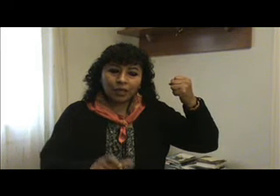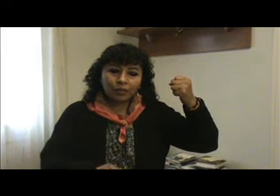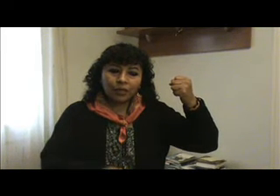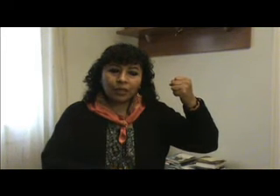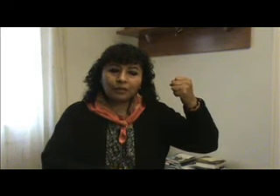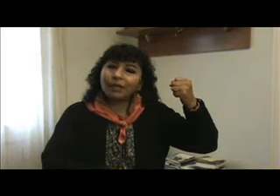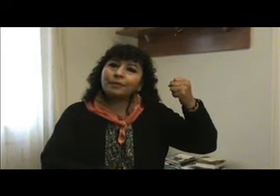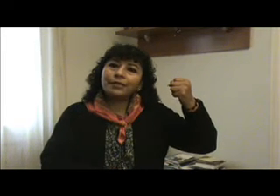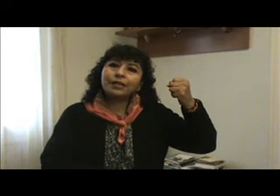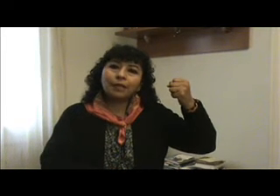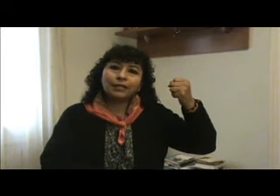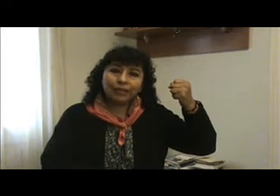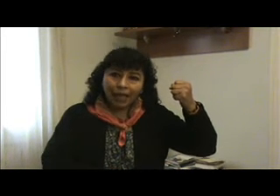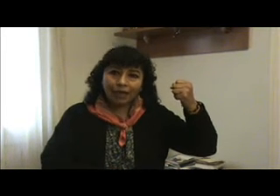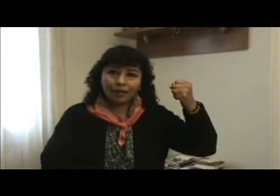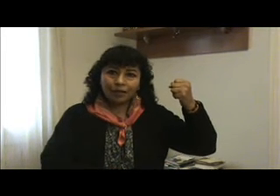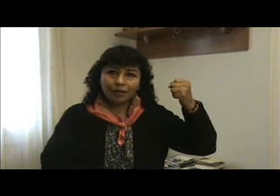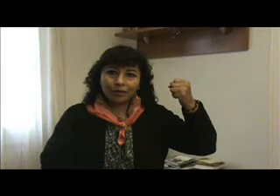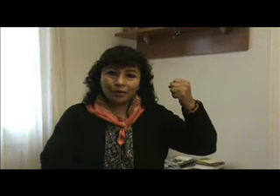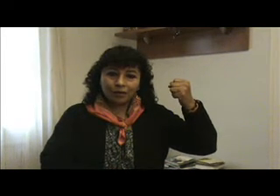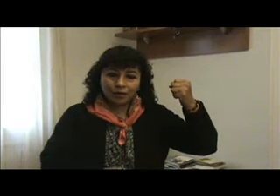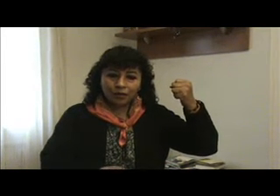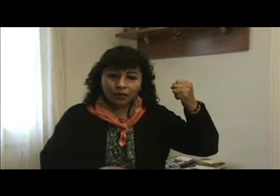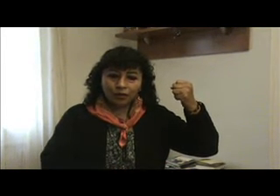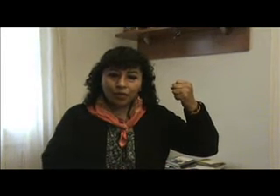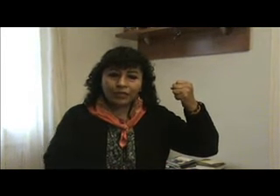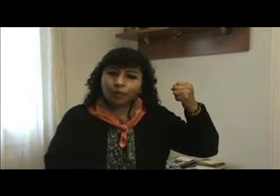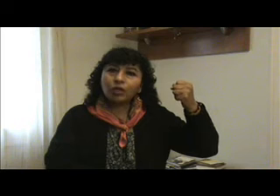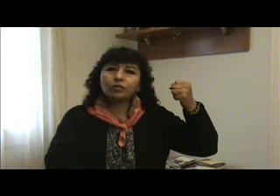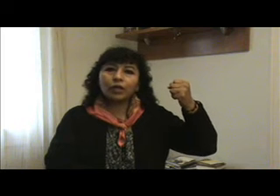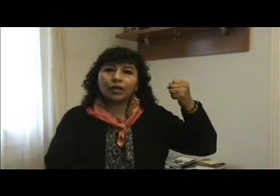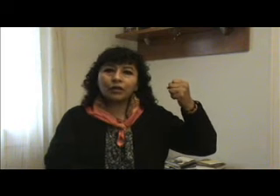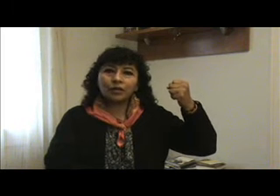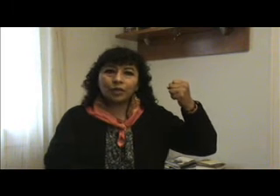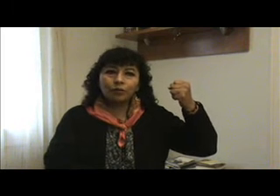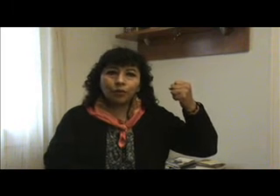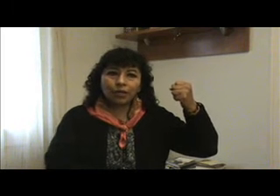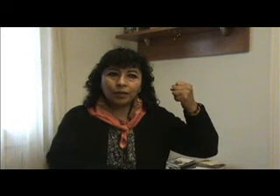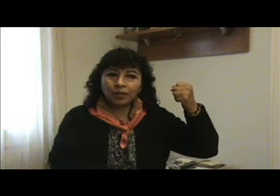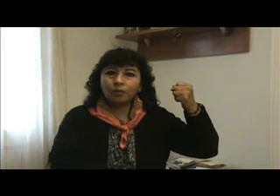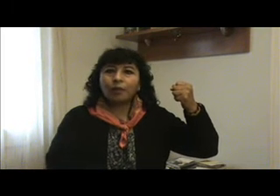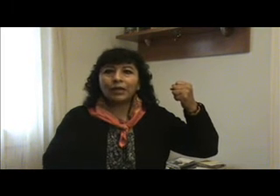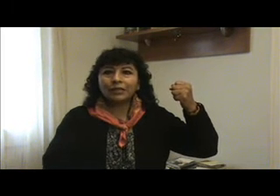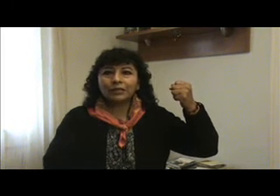mientras más visible sea lo que hacemos las mujeres por el bien de un país,